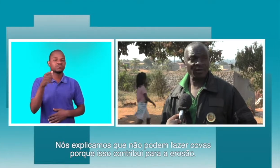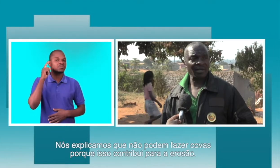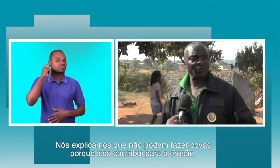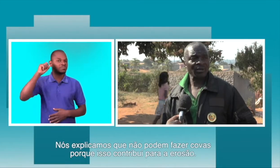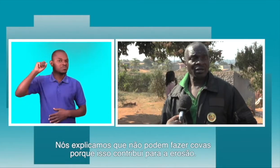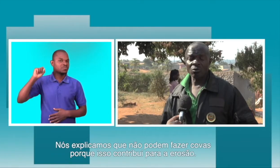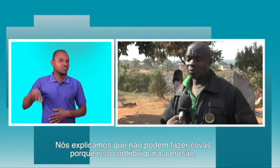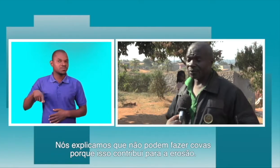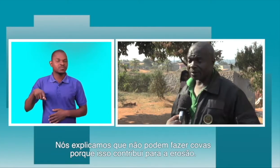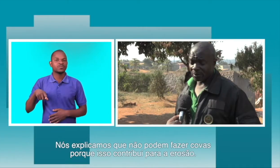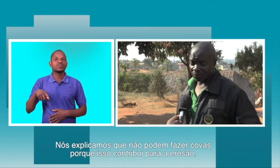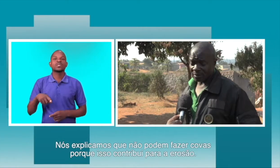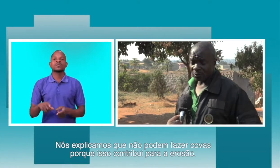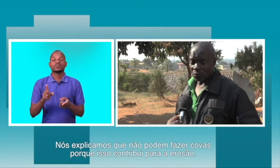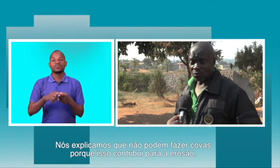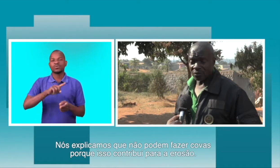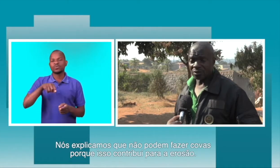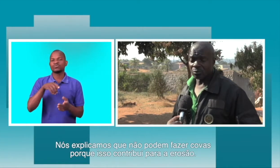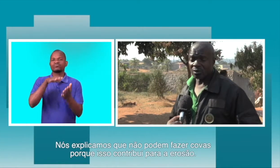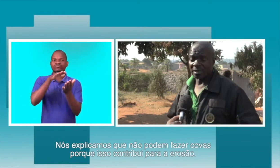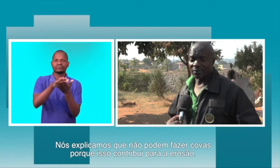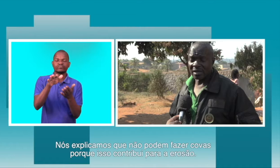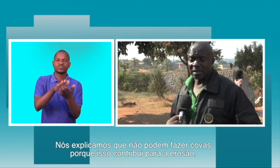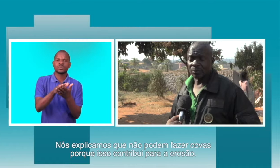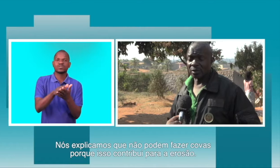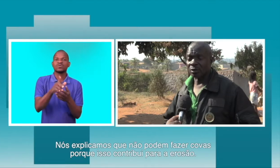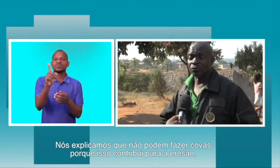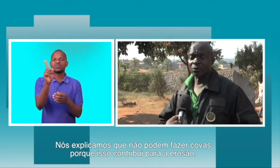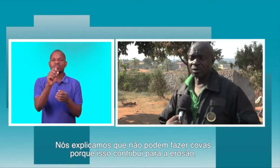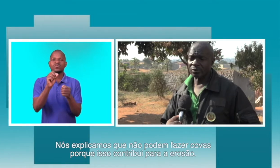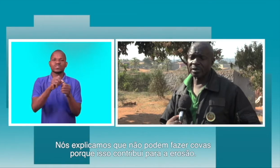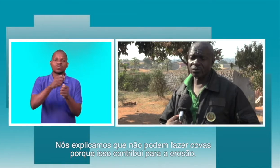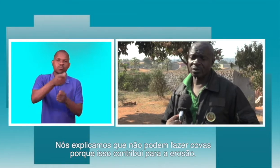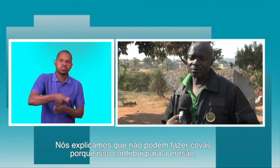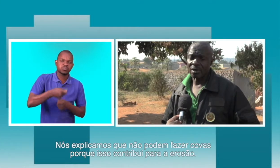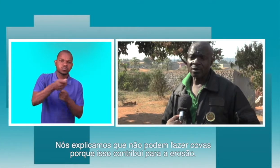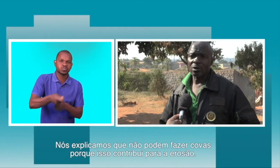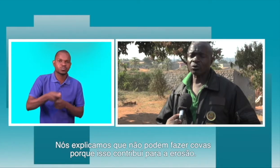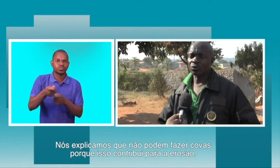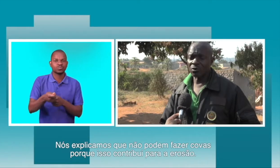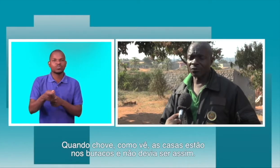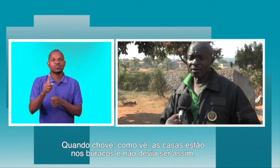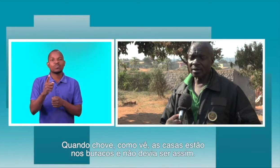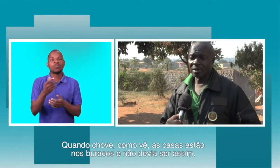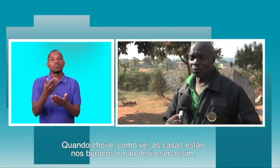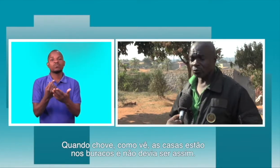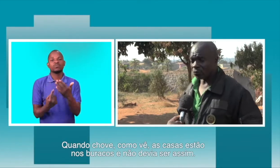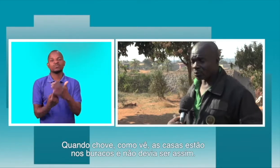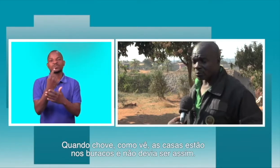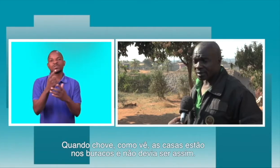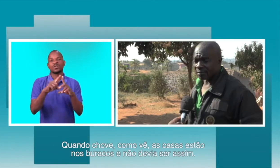falamos, não pode fazer covas, não pode cavar aí, porque isso vai contribuir à erosão. Quando chove, conforme como está